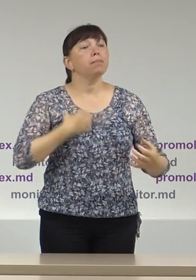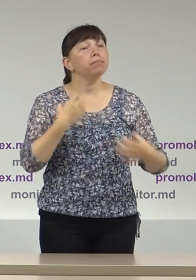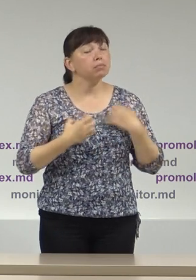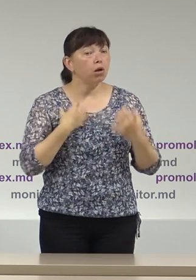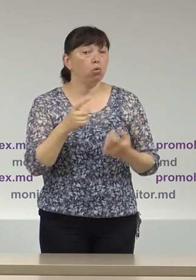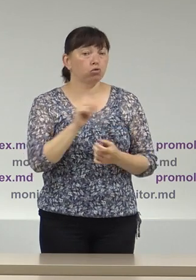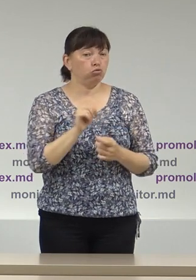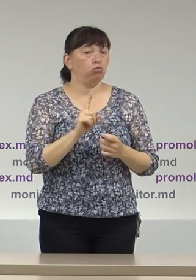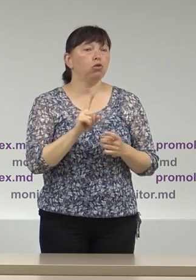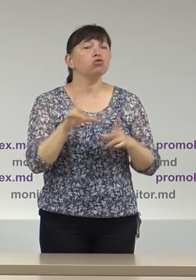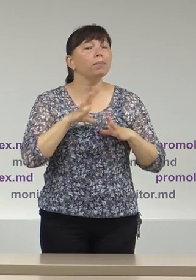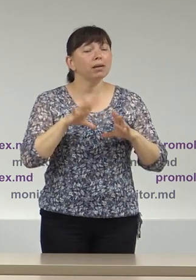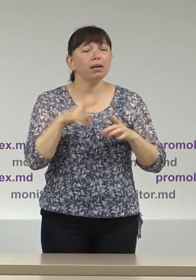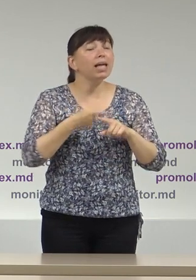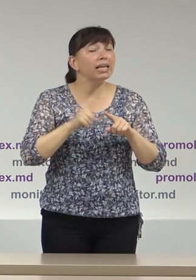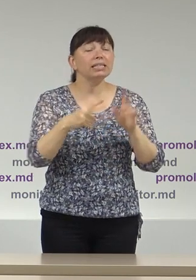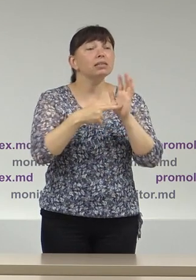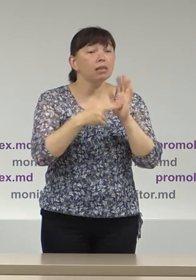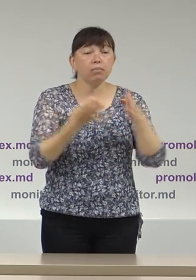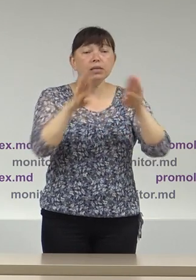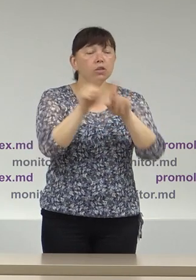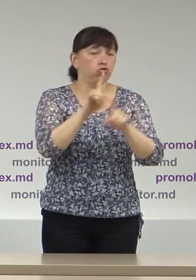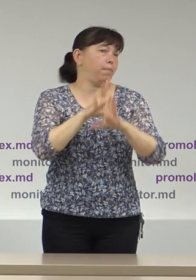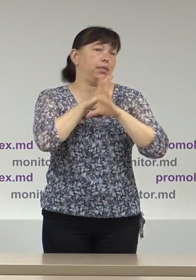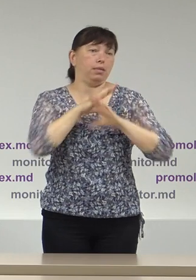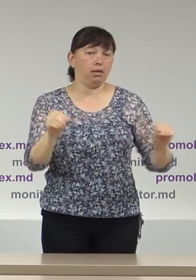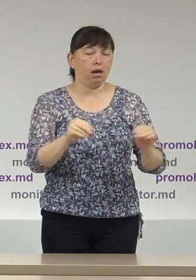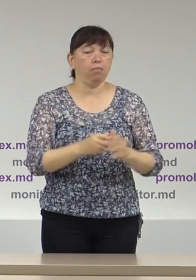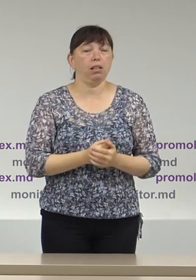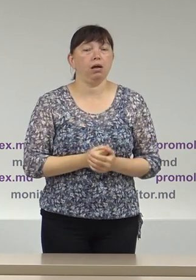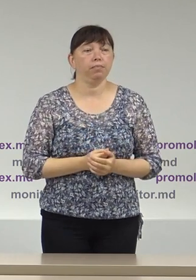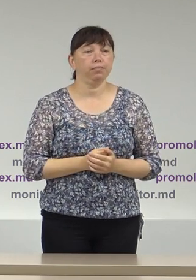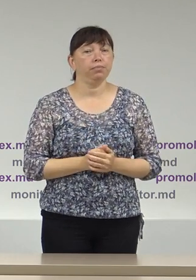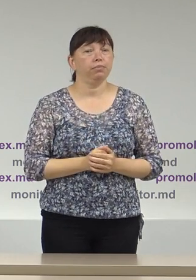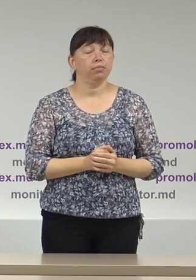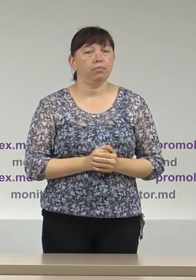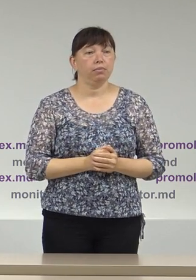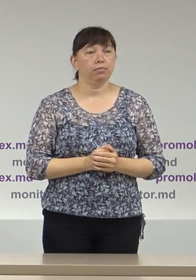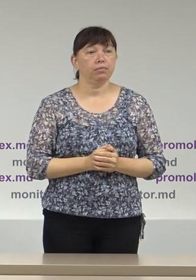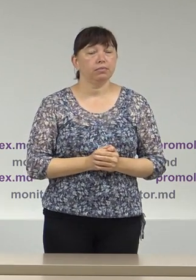bine ca acest lucru să dispară complet din practica organelor electorale.